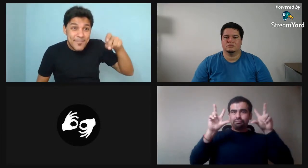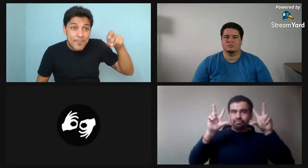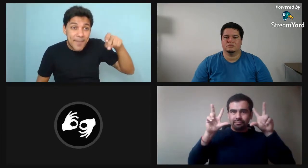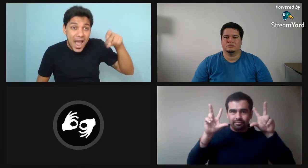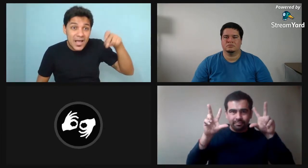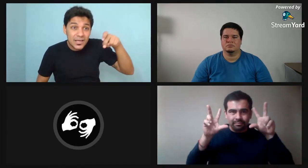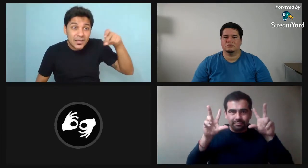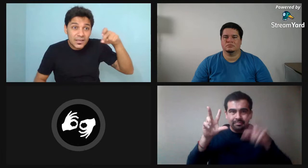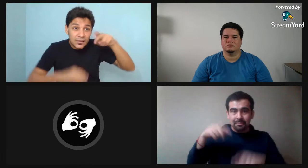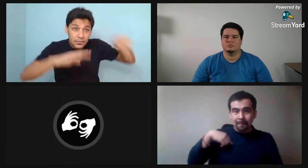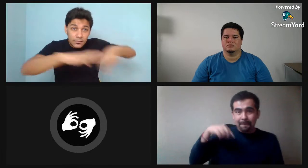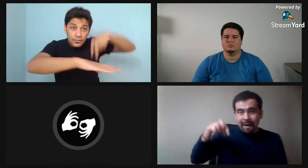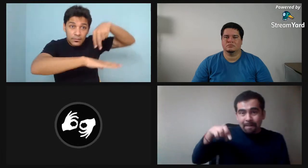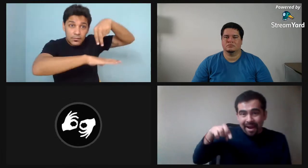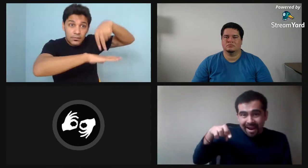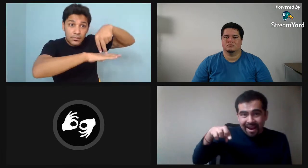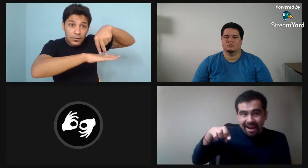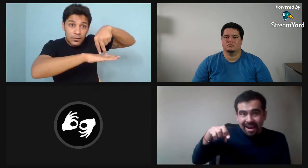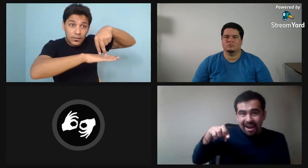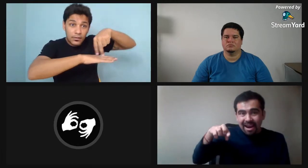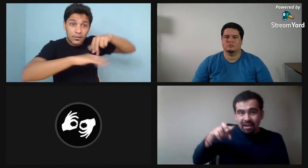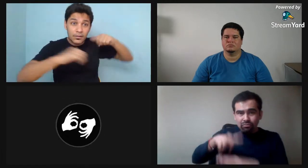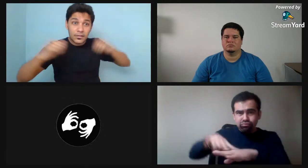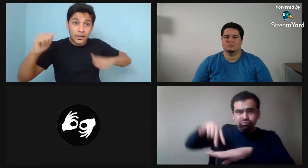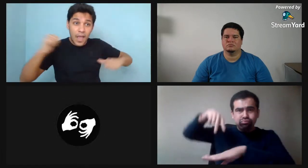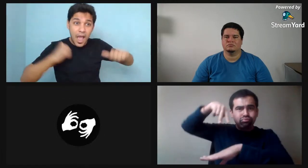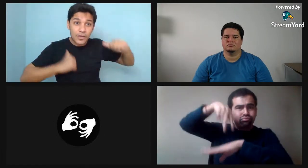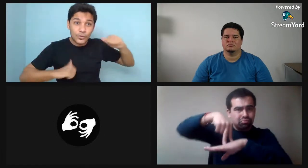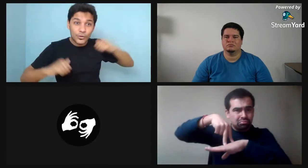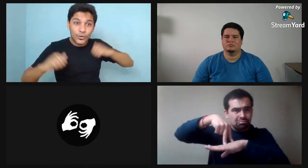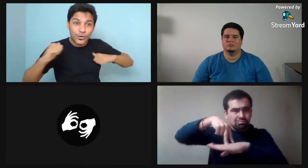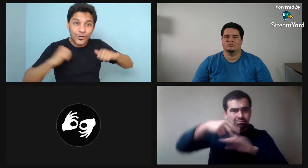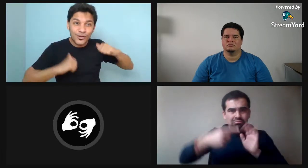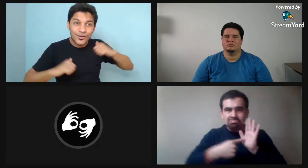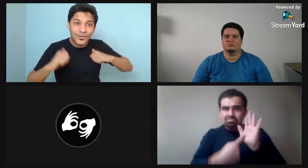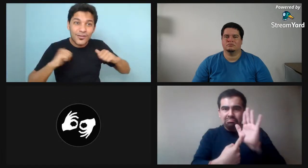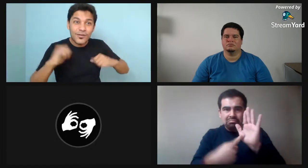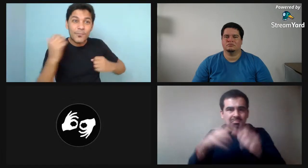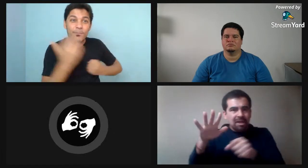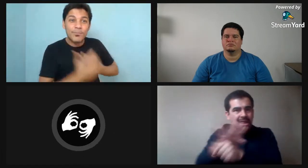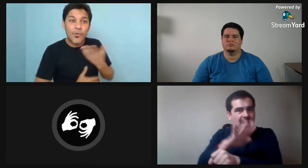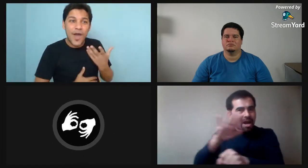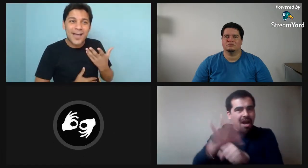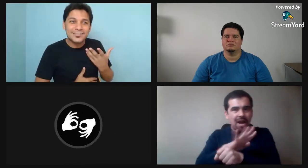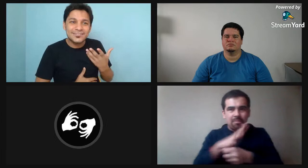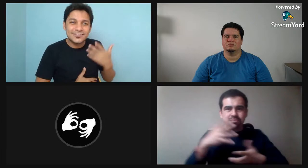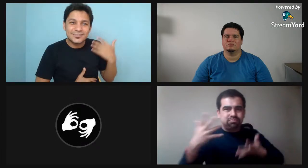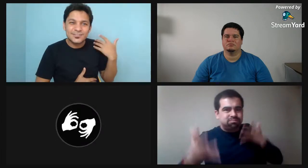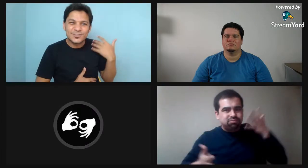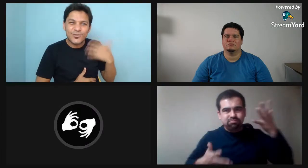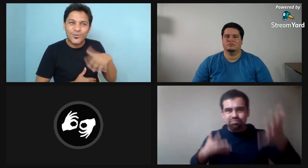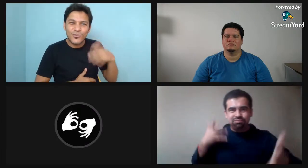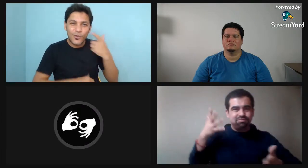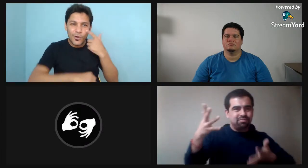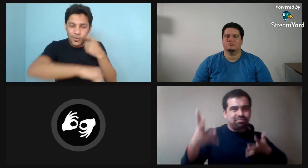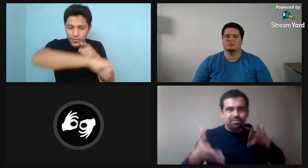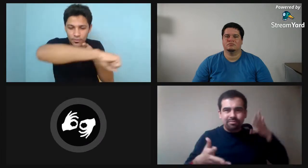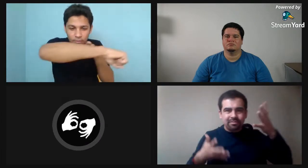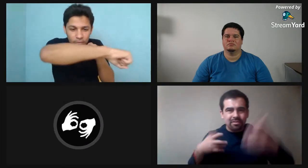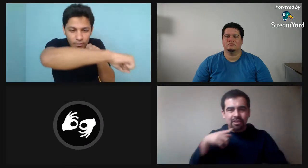Bueno, pasó el tiempo, yo estudié y ahí yo me di cuenta de todo lo que pasaba. Mi papá me parece